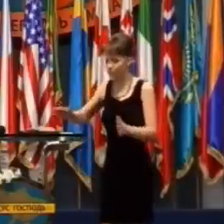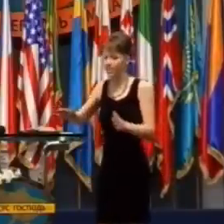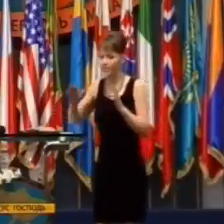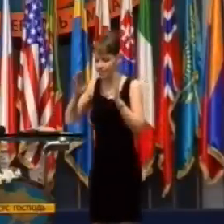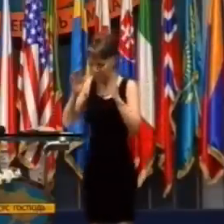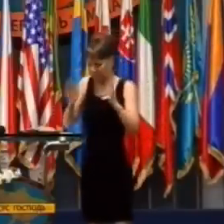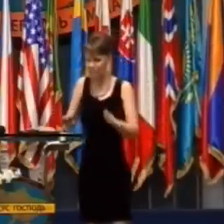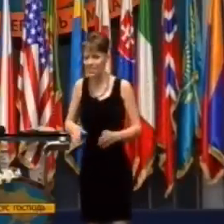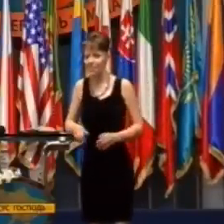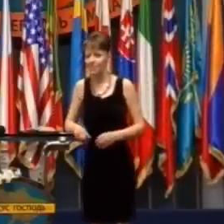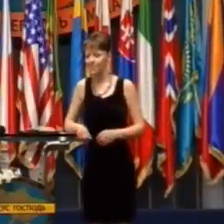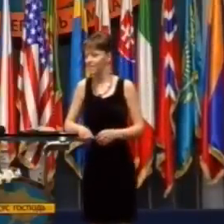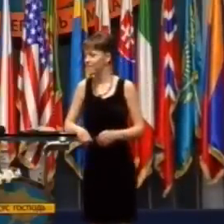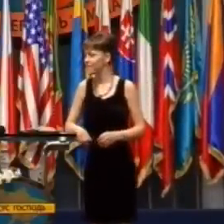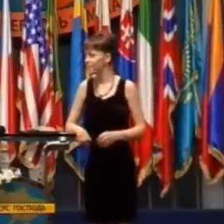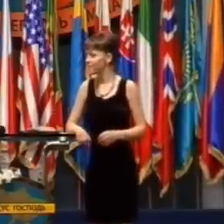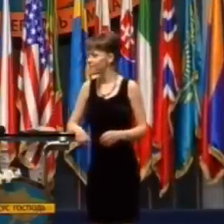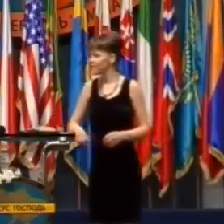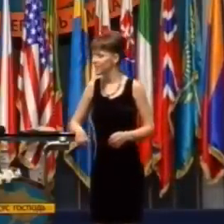Boh nám to hovorí jasne.